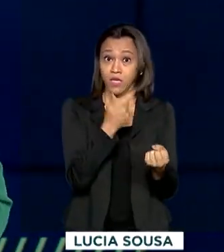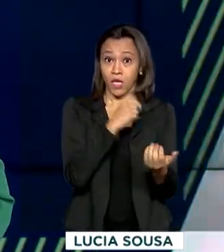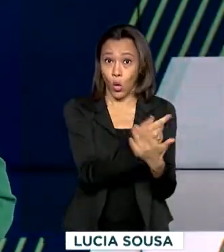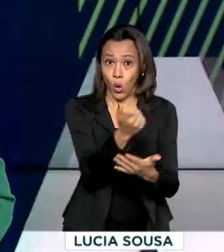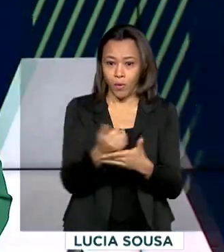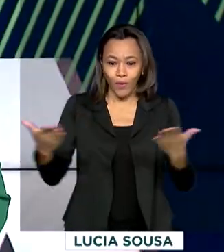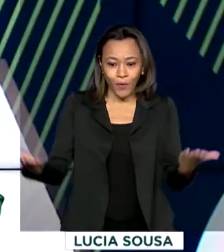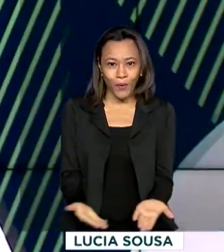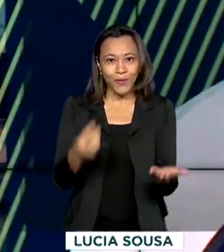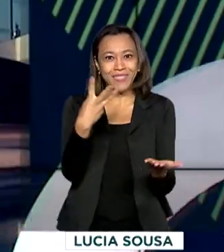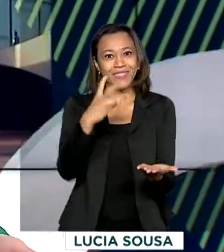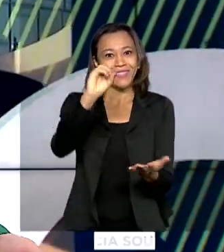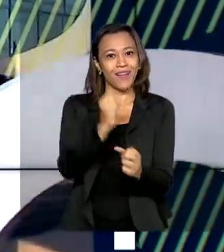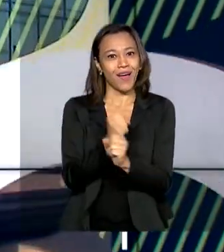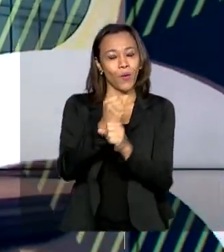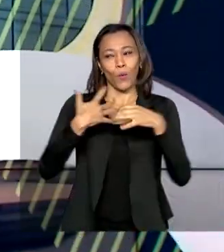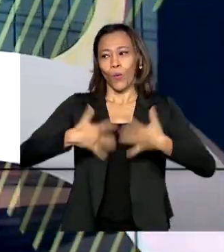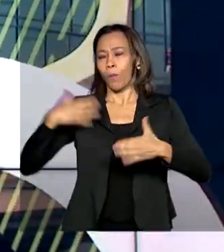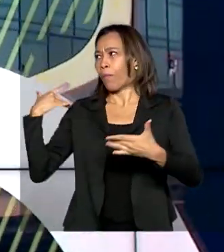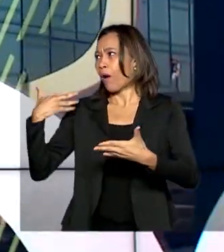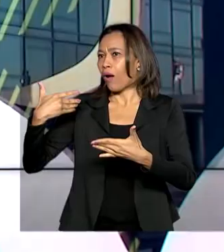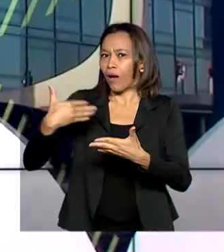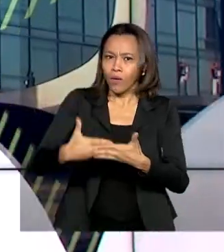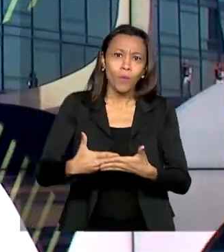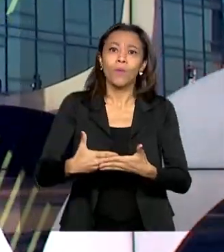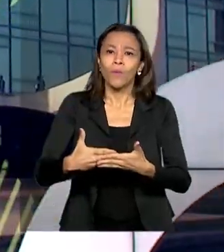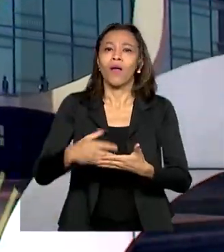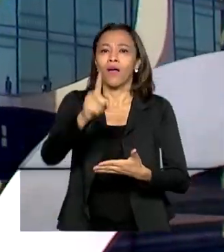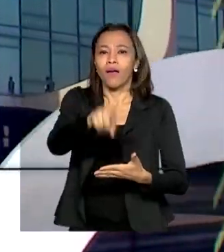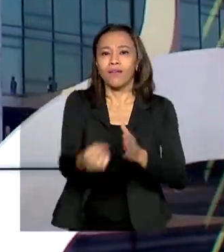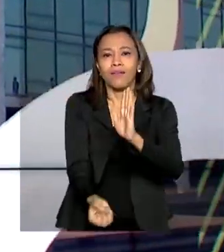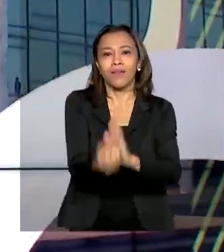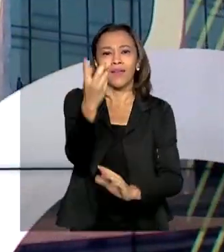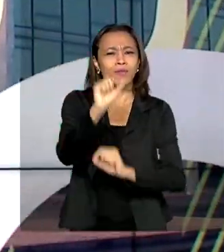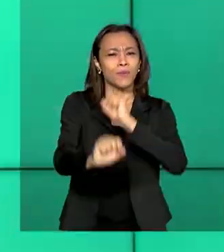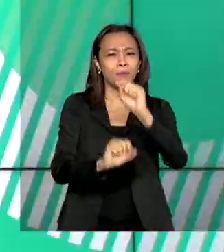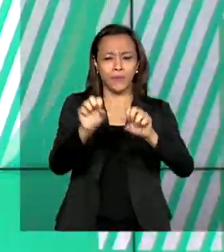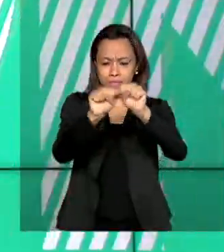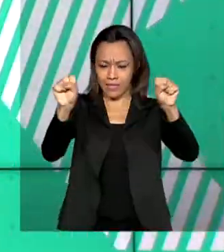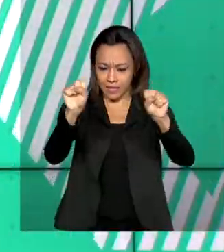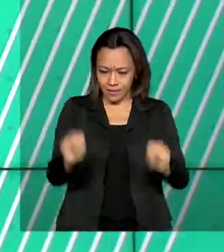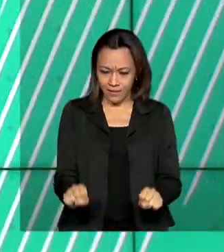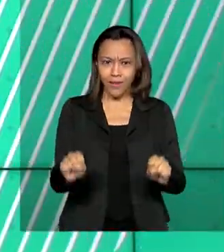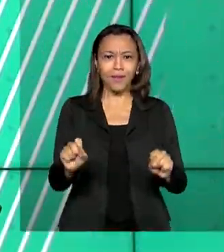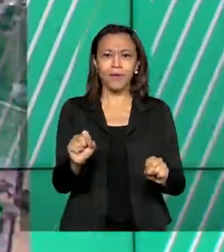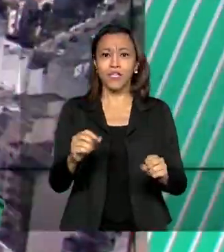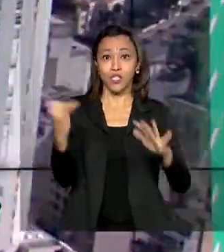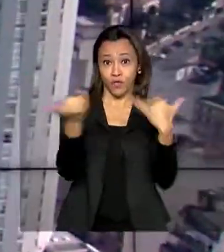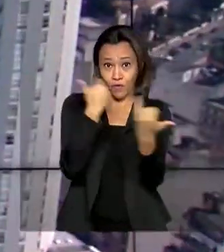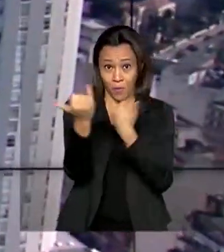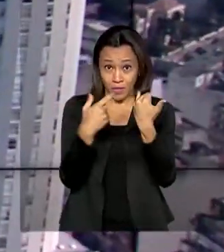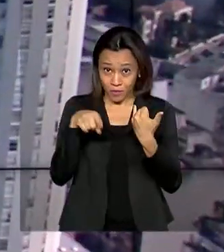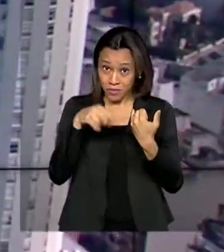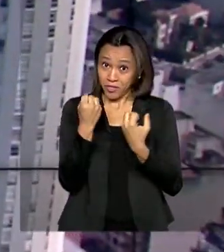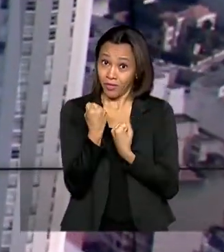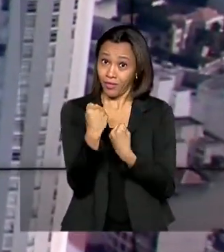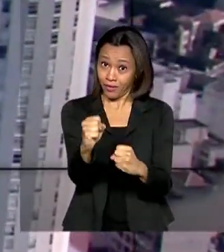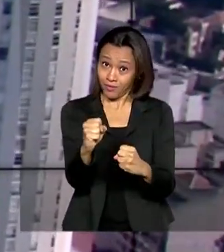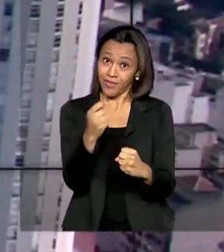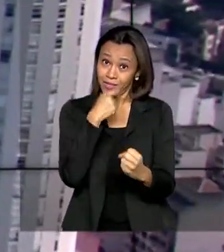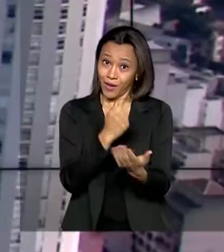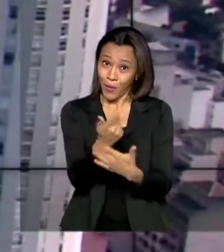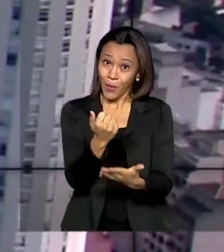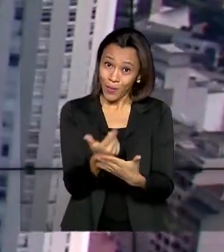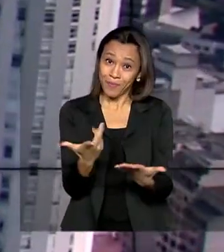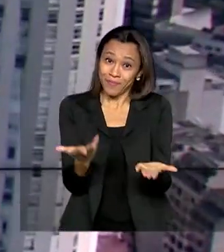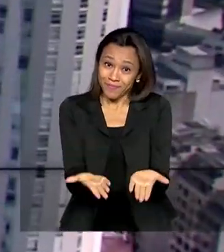anos e uma das conquistas ao longo desse tempo foi a criação do Sistema Nacional de Informações de Defesa do Consumidor, o